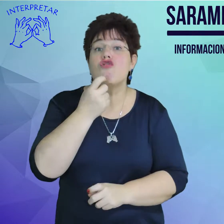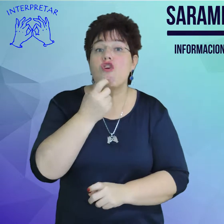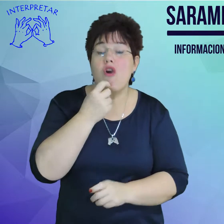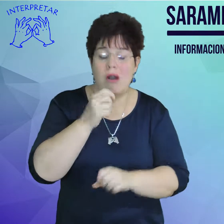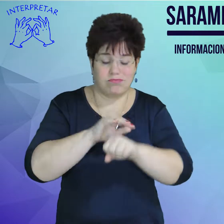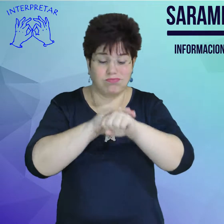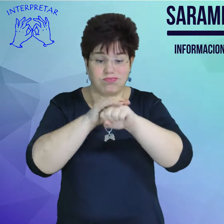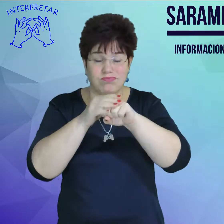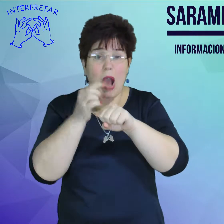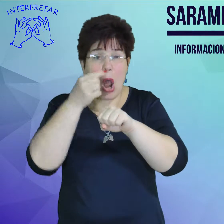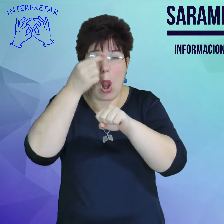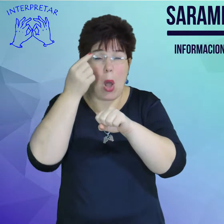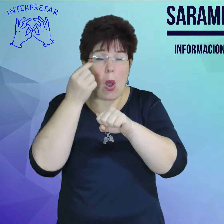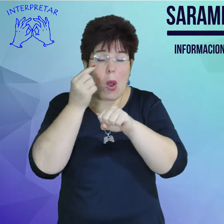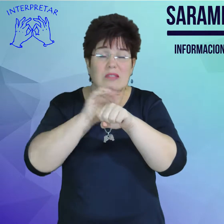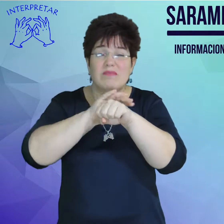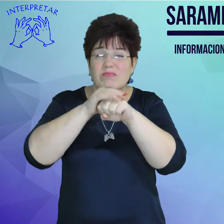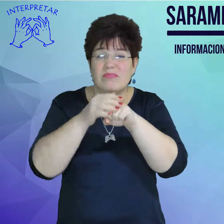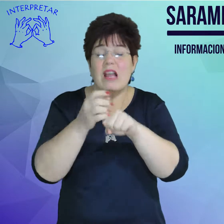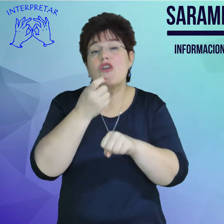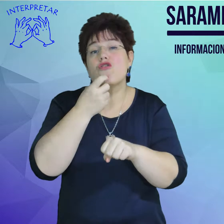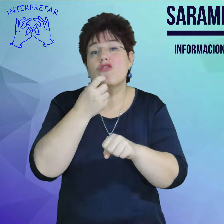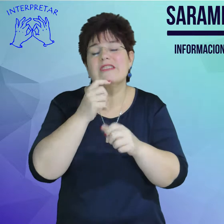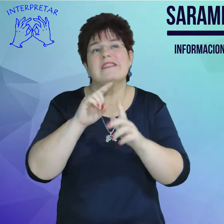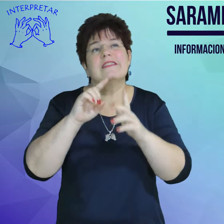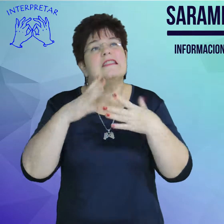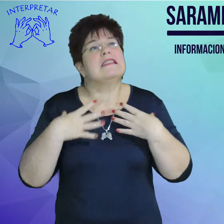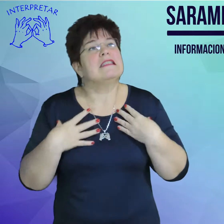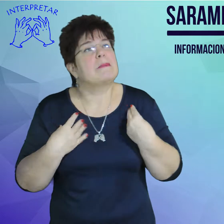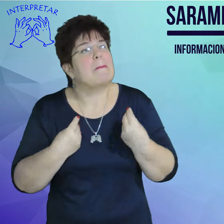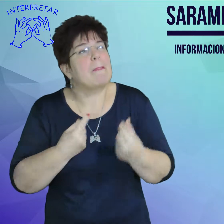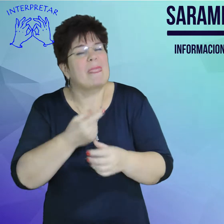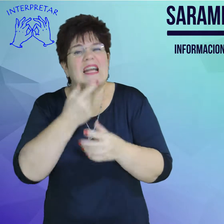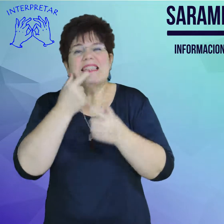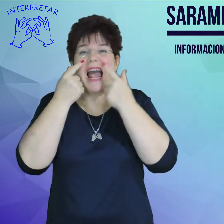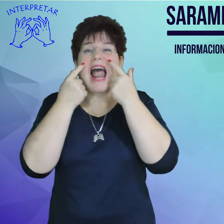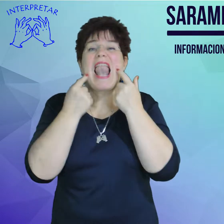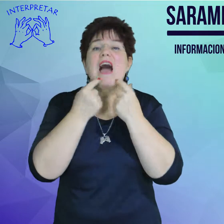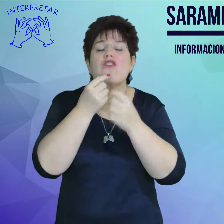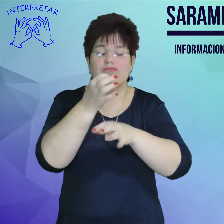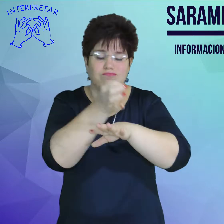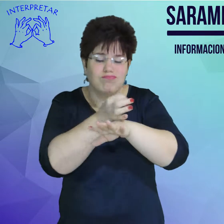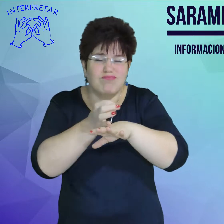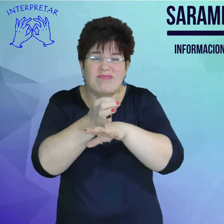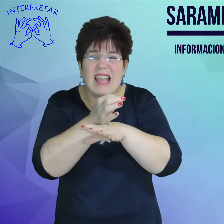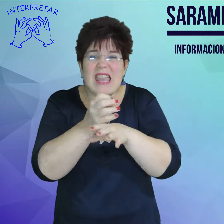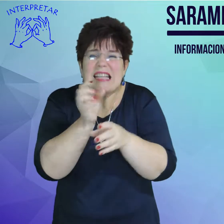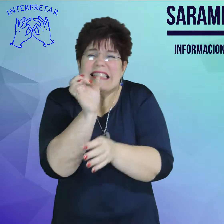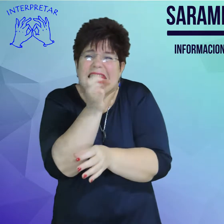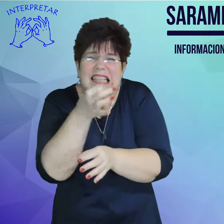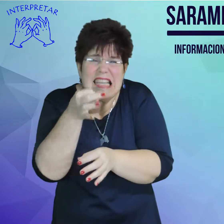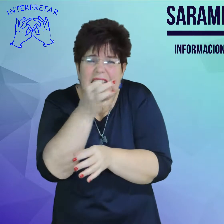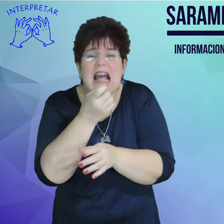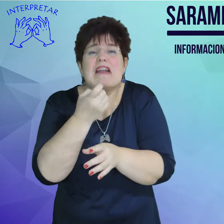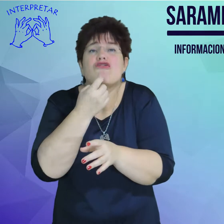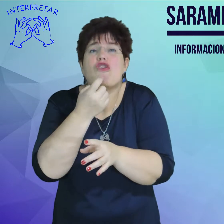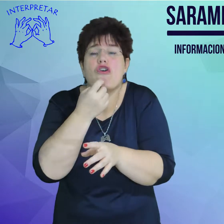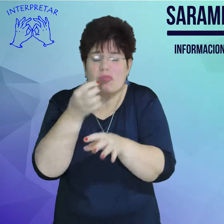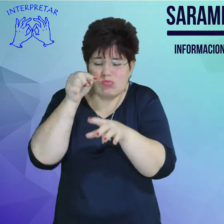y lesiones en la boca y en la piel. Las lesiones en boca son lesiones pequeñas con un centro rojo, mientras que las lesiones en piel se caracterizan